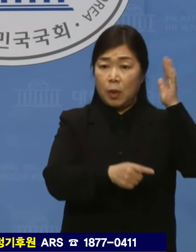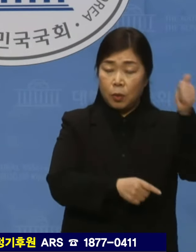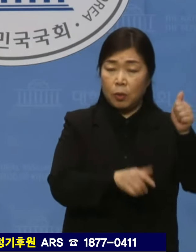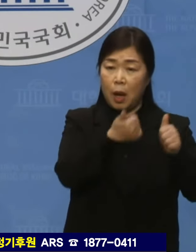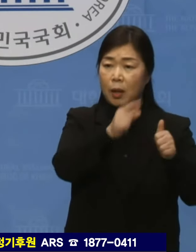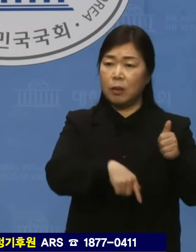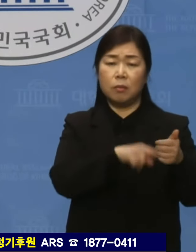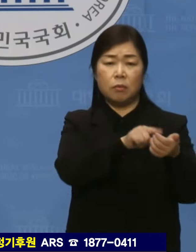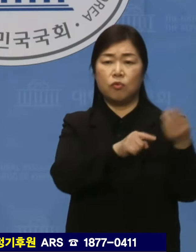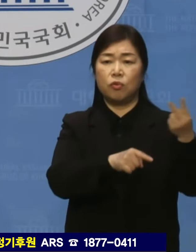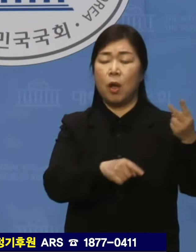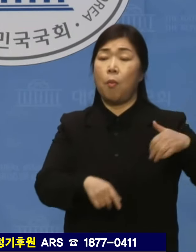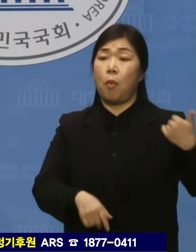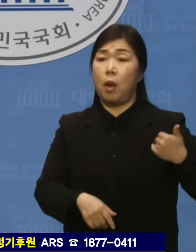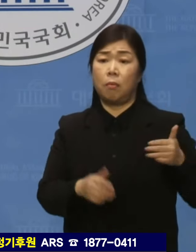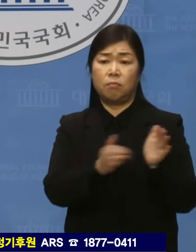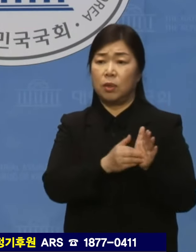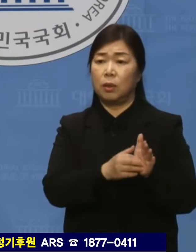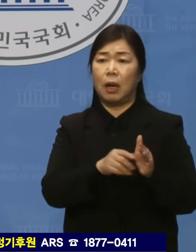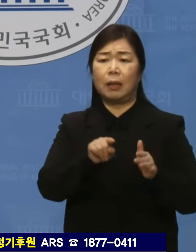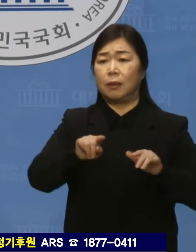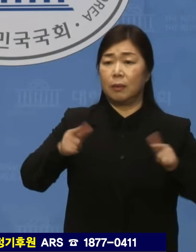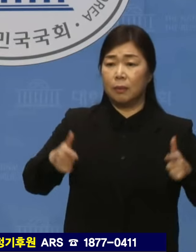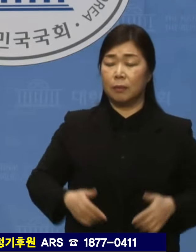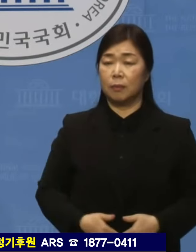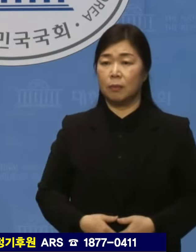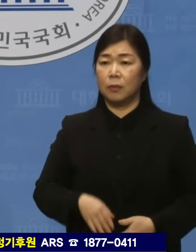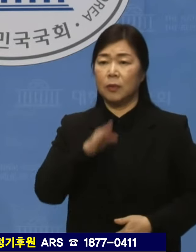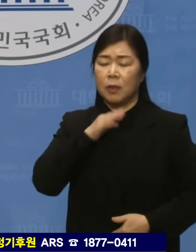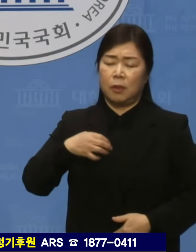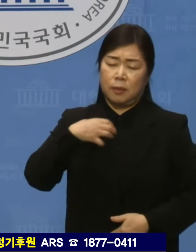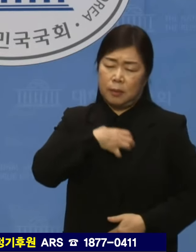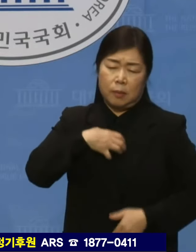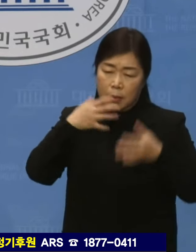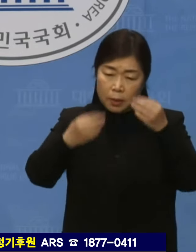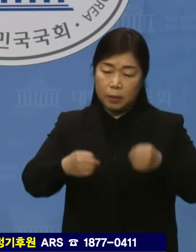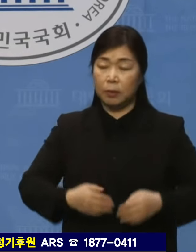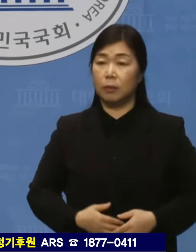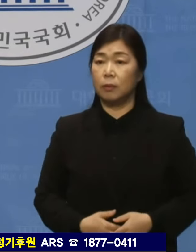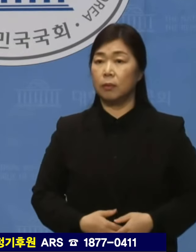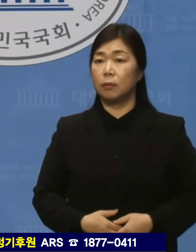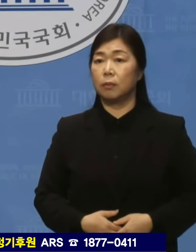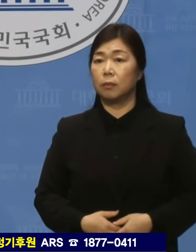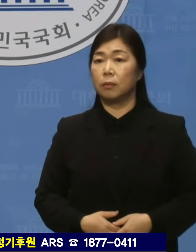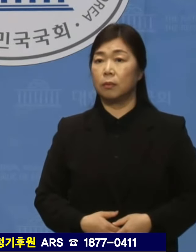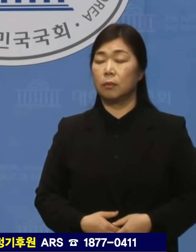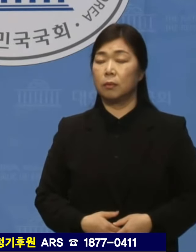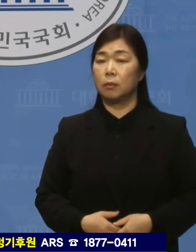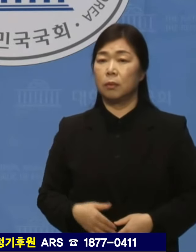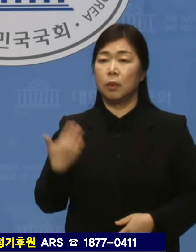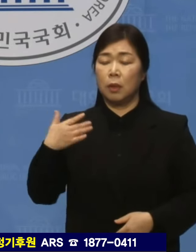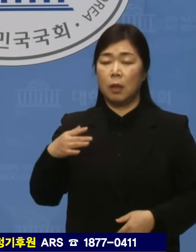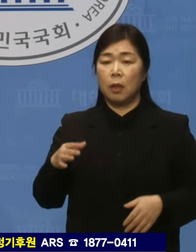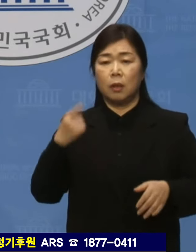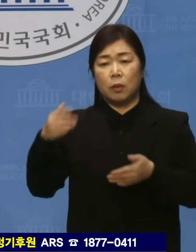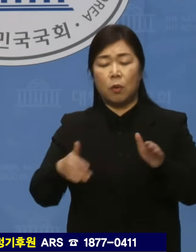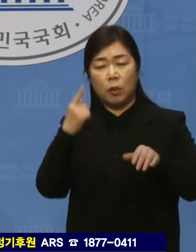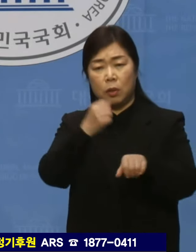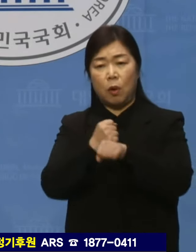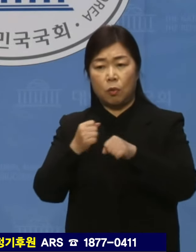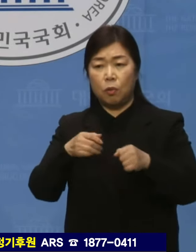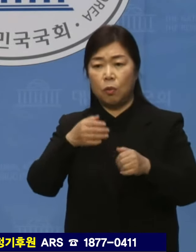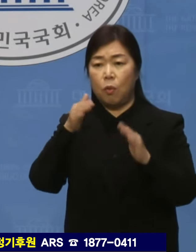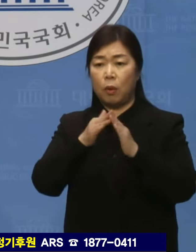해서 끝날 문제가 아닙니다. 정말 걱정이 태산입니다. 지난 경기연구원 보고서에 따르면